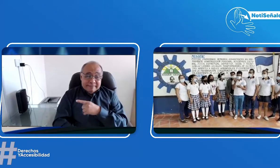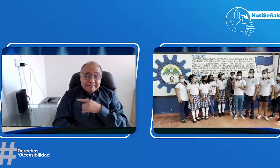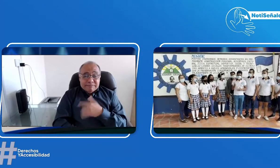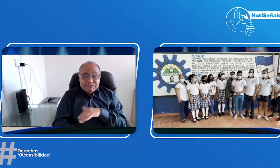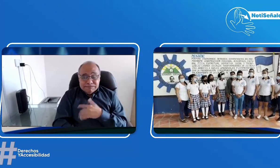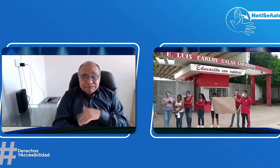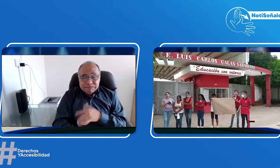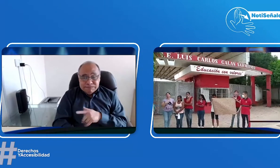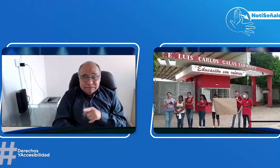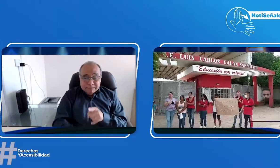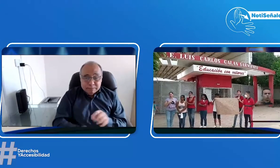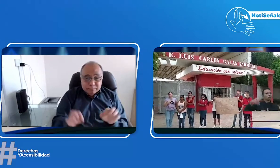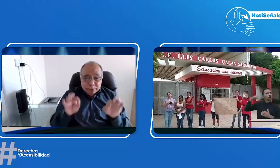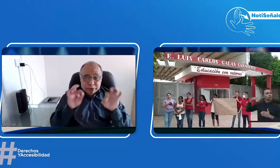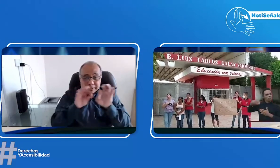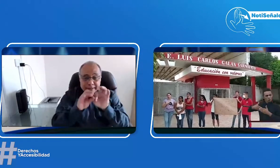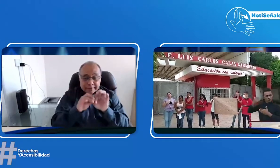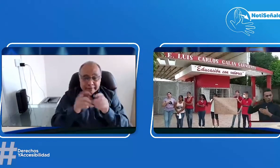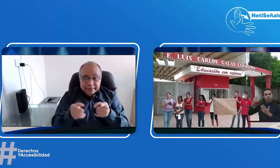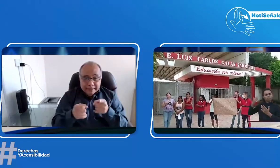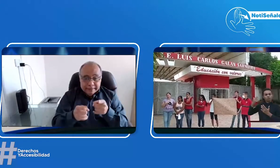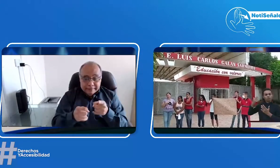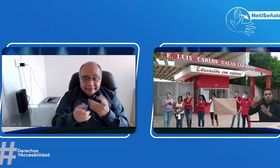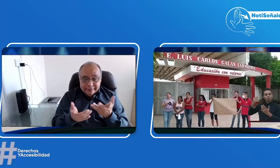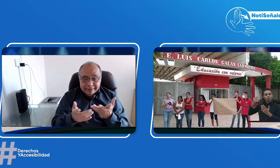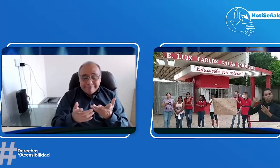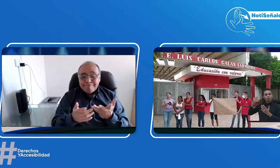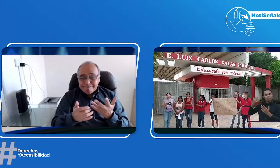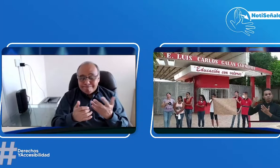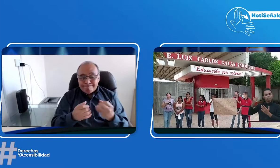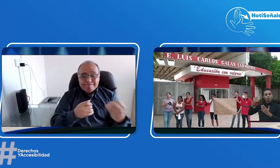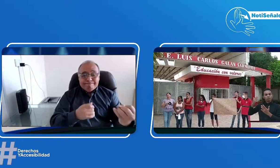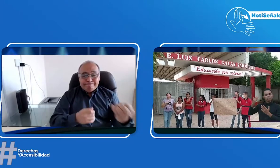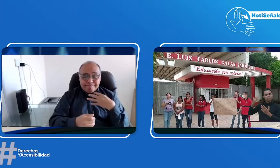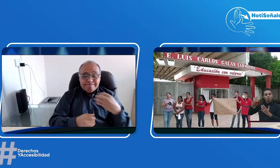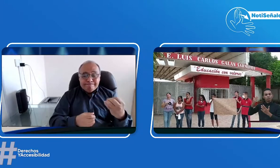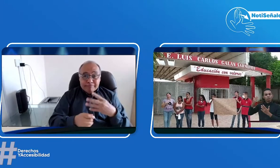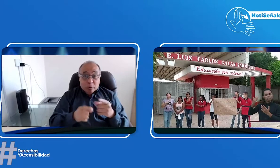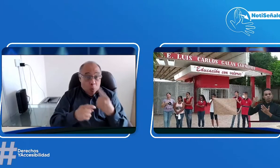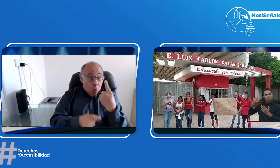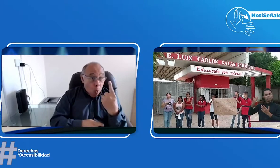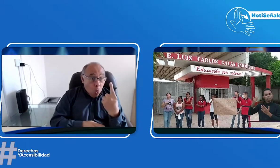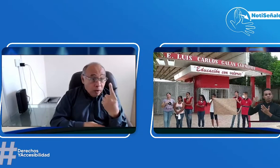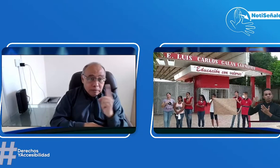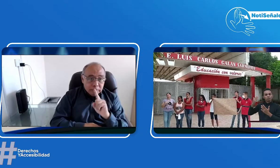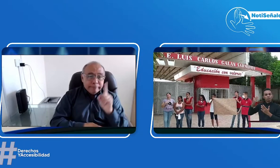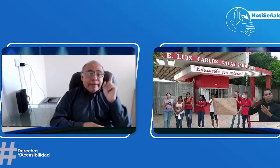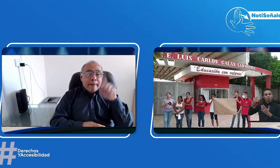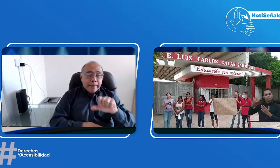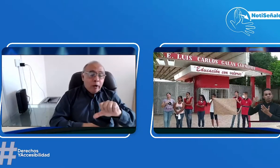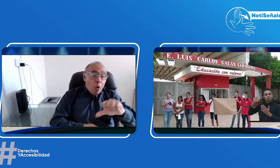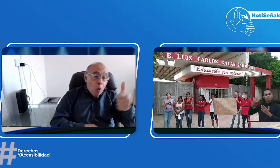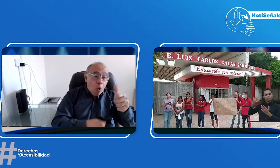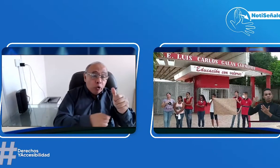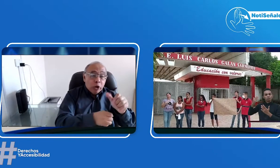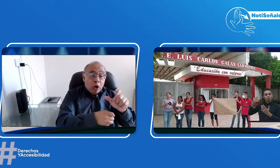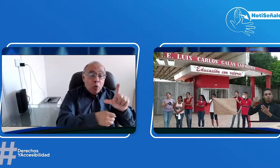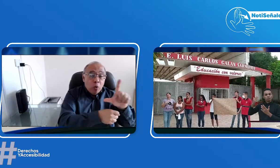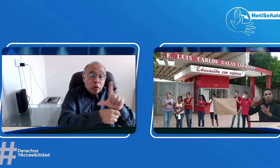¿Lo vieron? Aquí en este video se evidencia esta situación, que están pasando, no es un solo